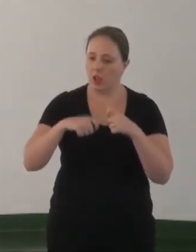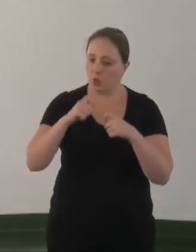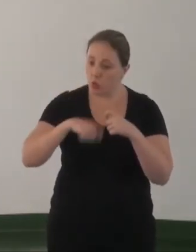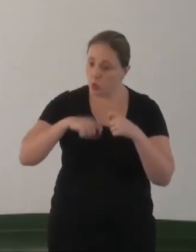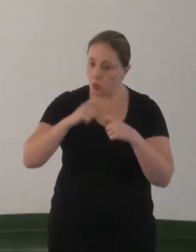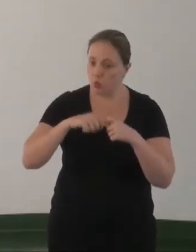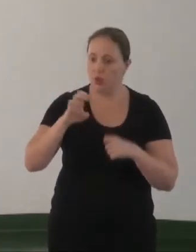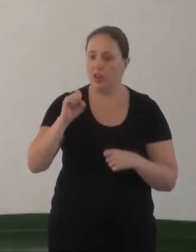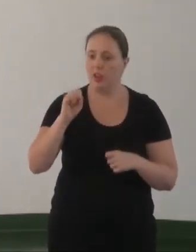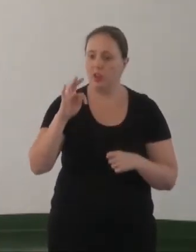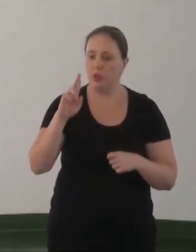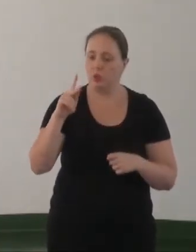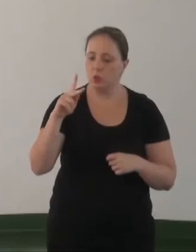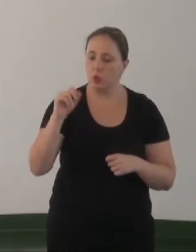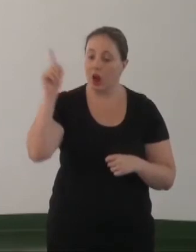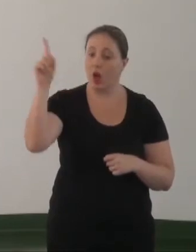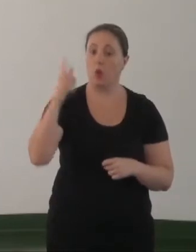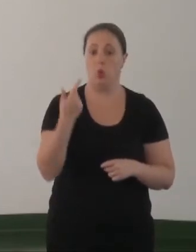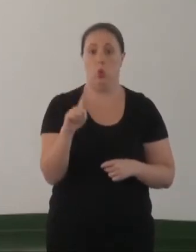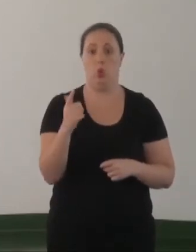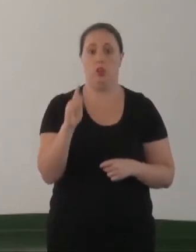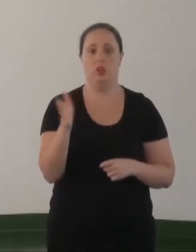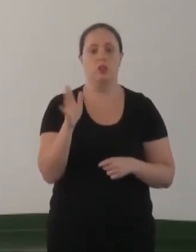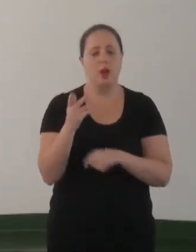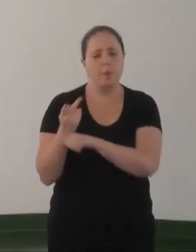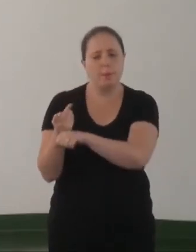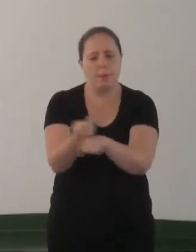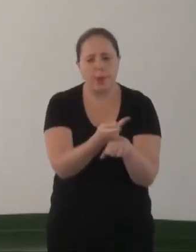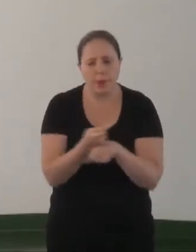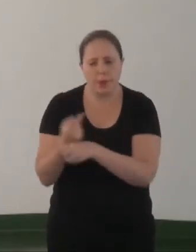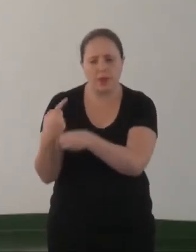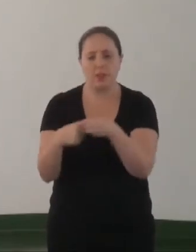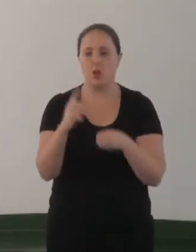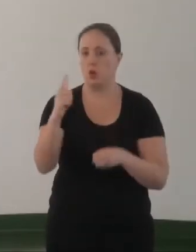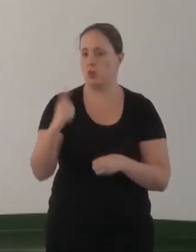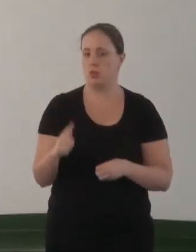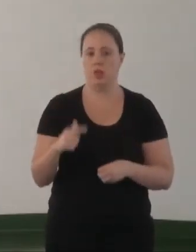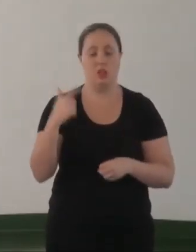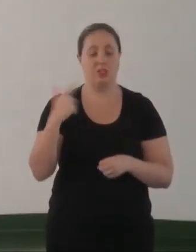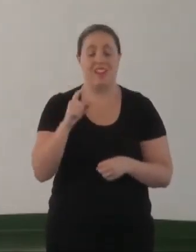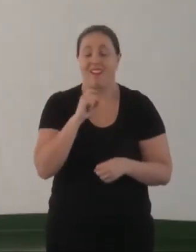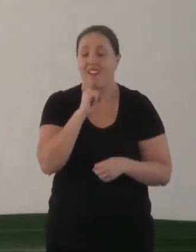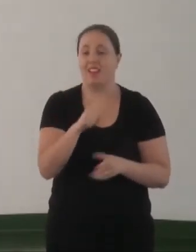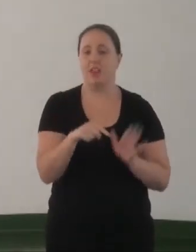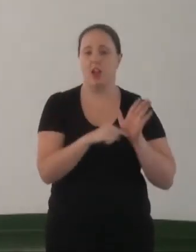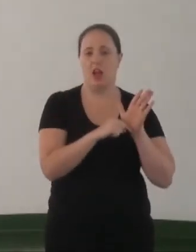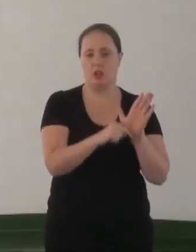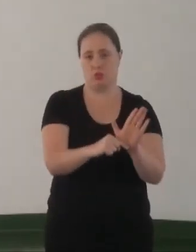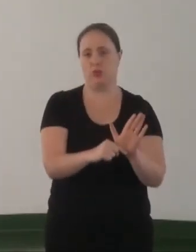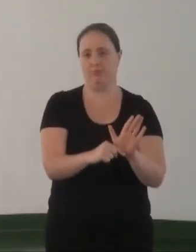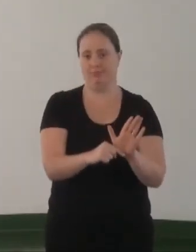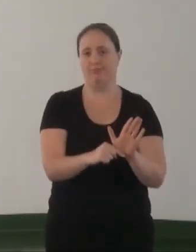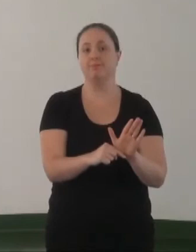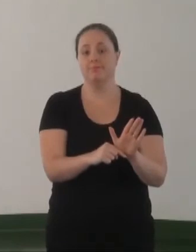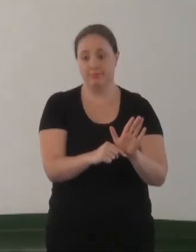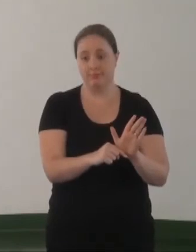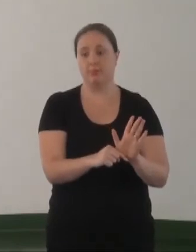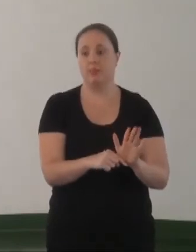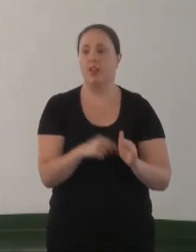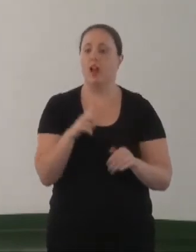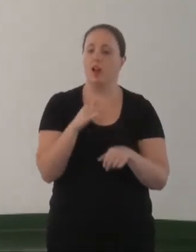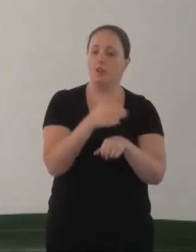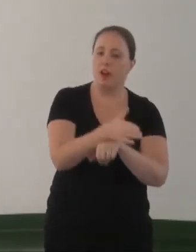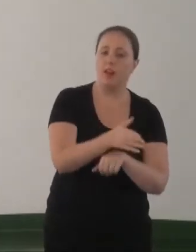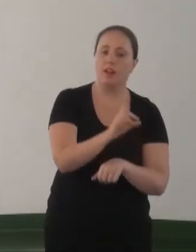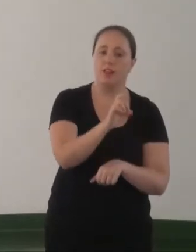Ele foi para o Facebook denunciar, já recorreu toda a cidade de Goiânia, não há um Cristo naquela cidade que atenda a ele. E aí vai